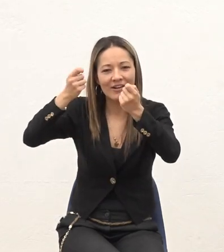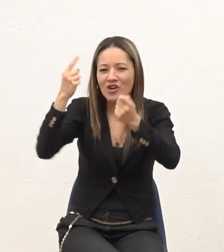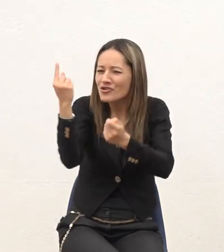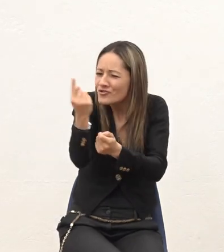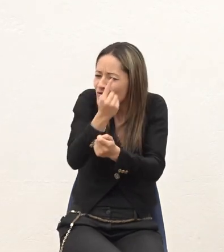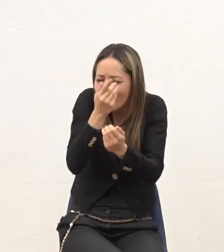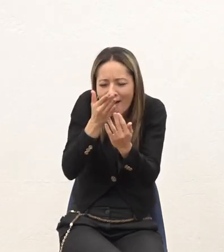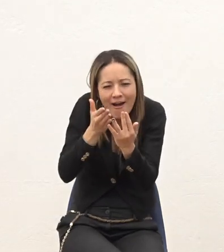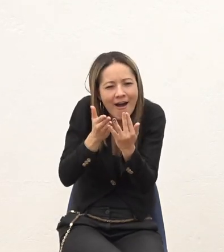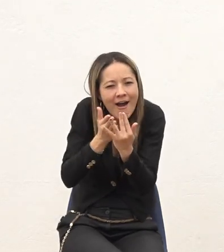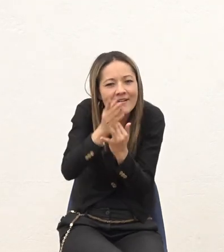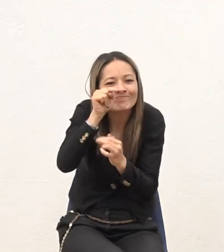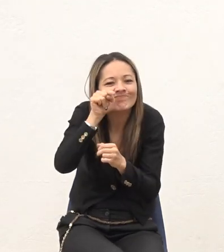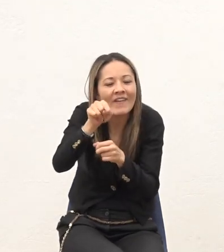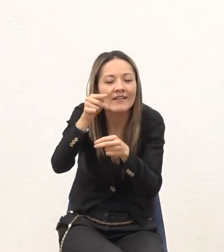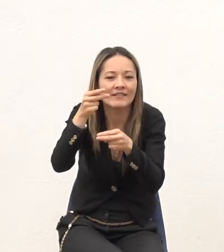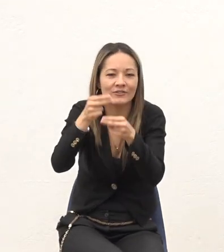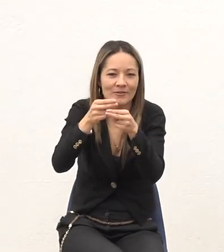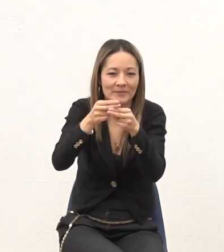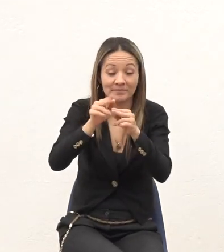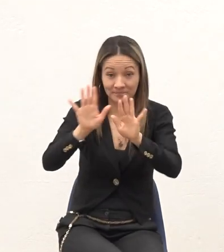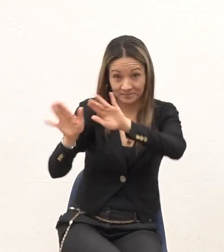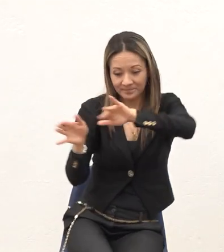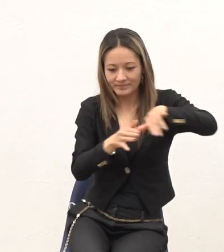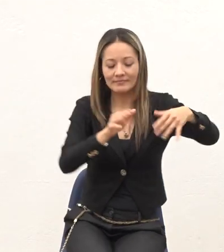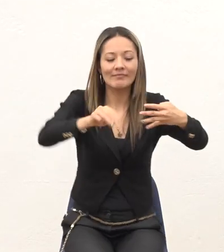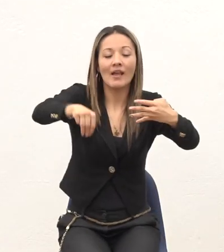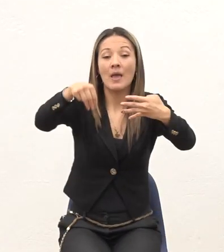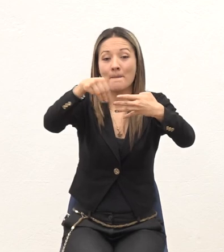De ese nombre Mateo 12 18 al 21